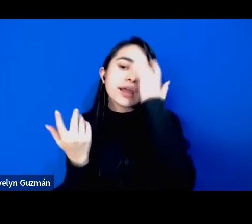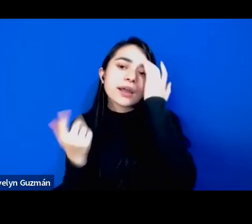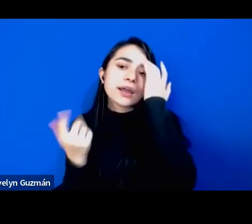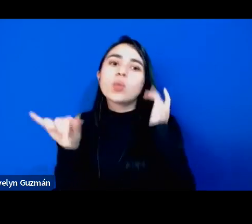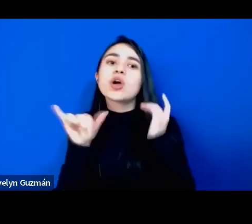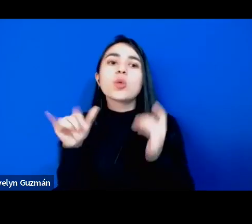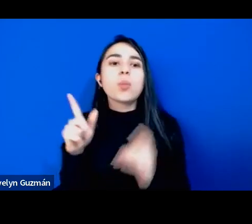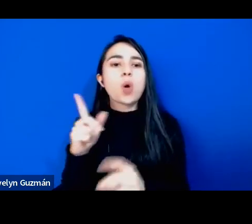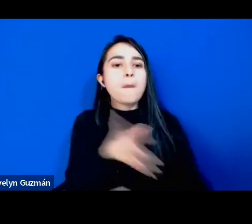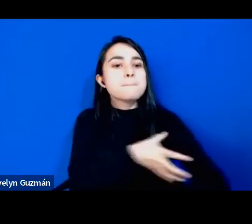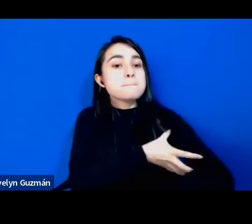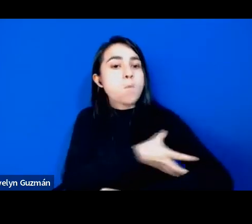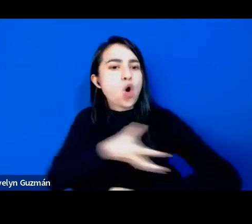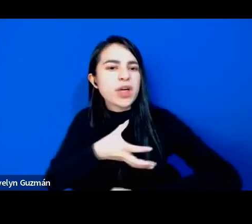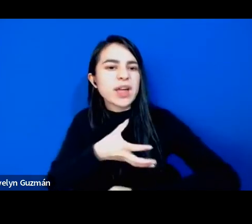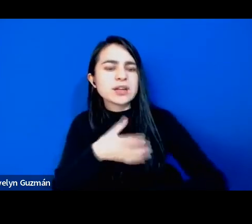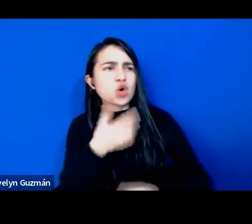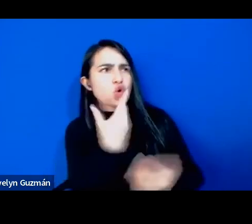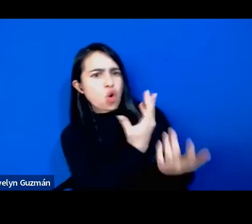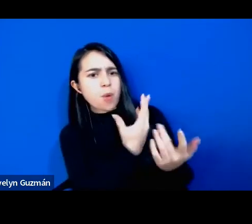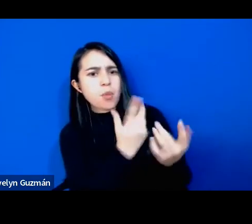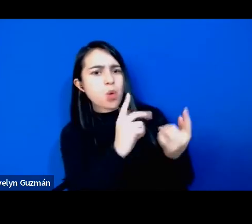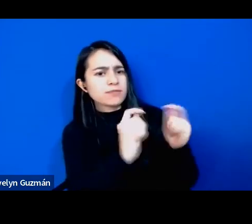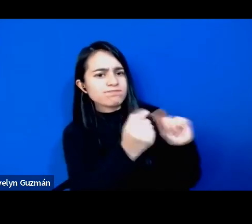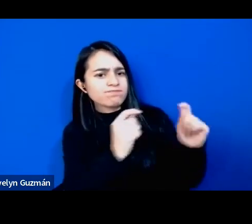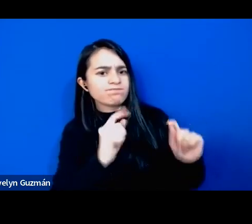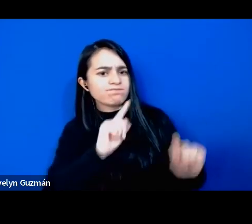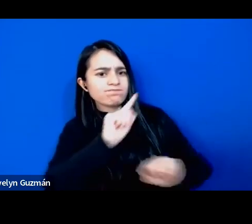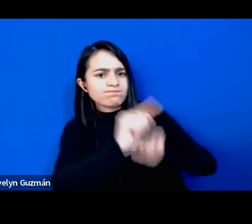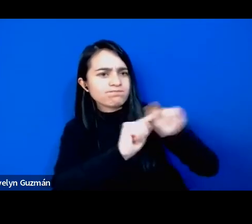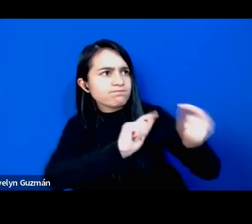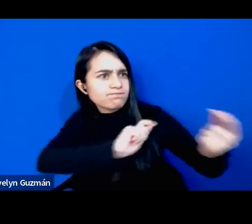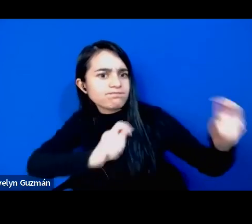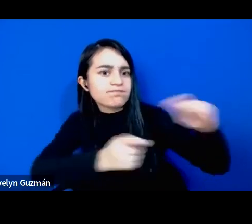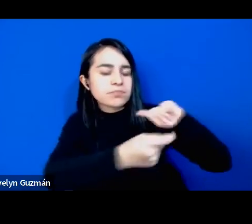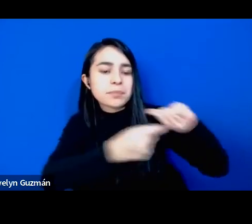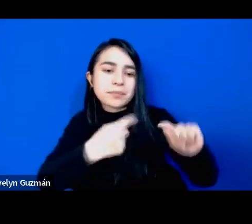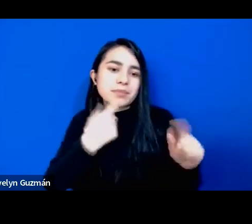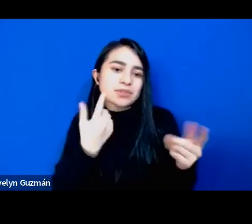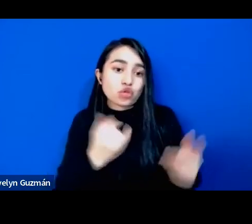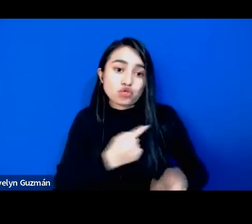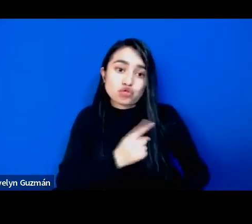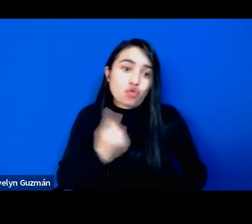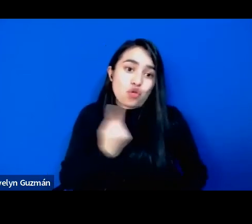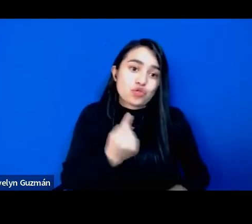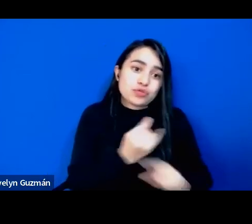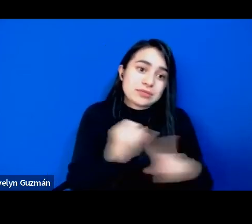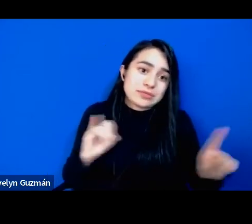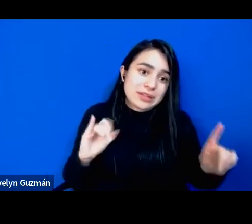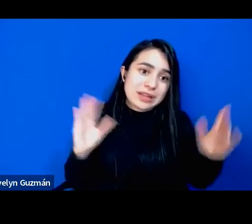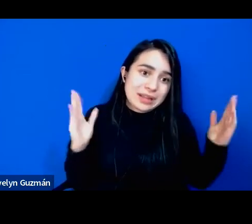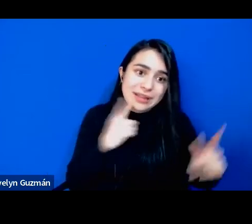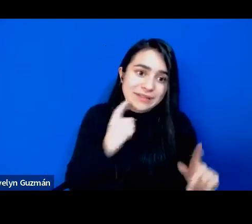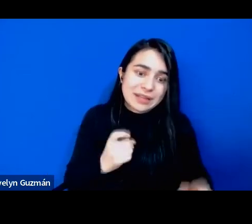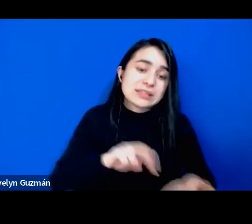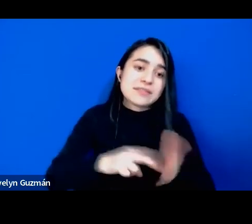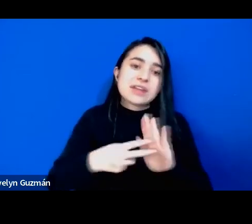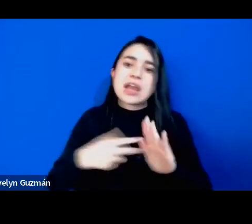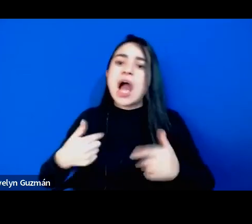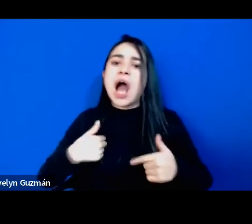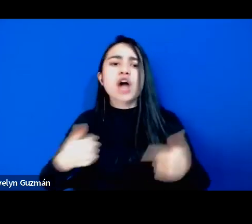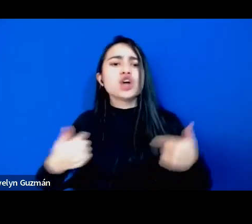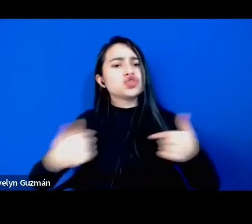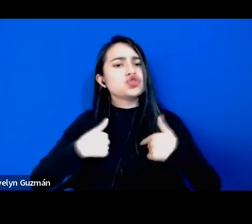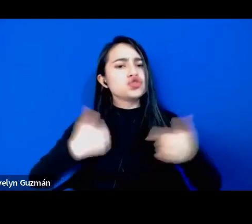de poder, sino que las transformen, pues es muy difícil. No se trata de una cuestión altruista de cómo yo